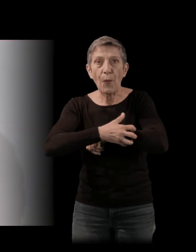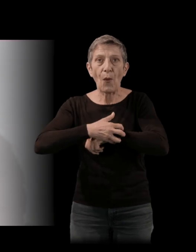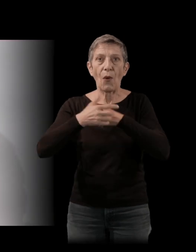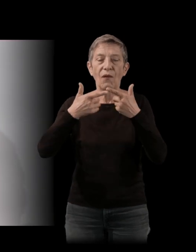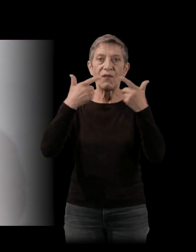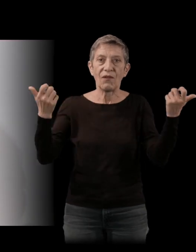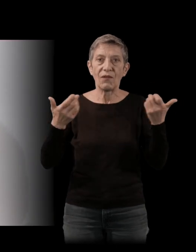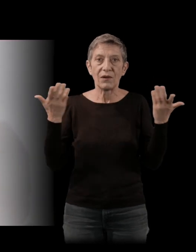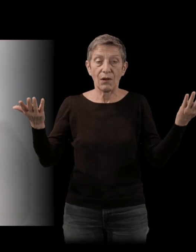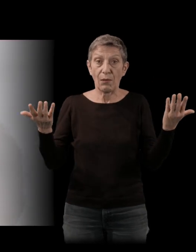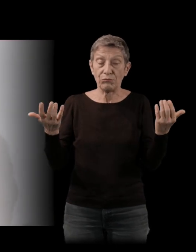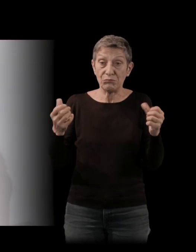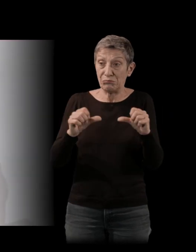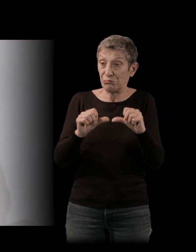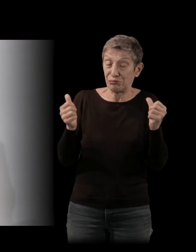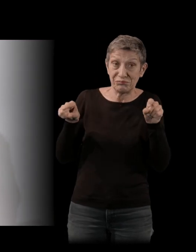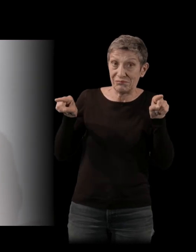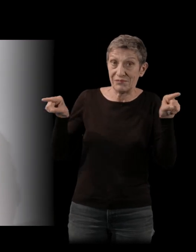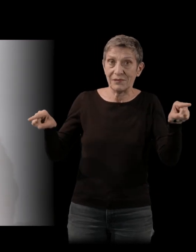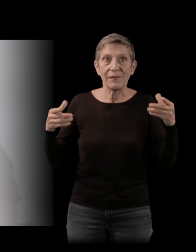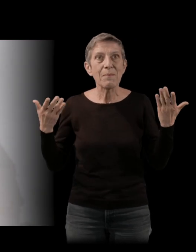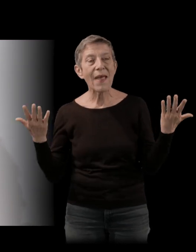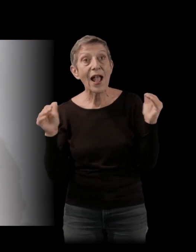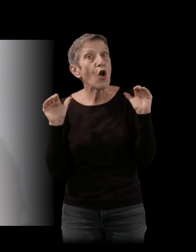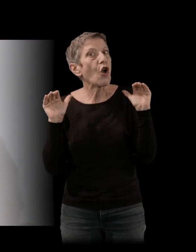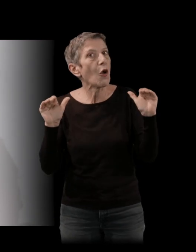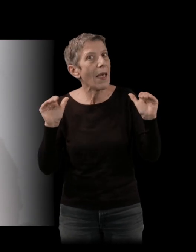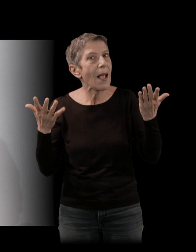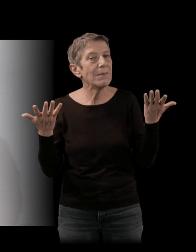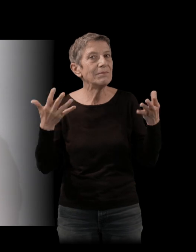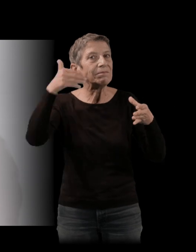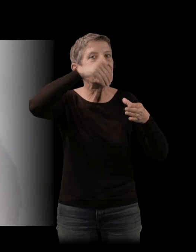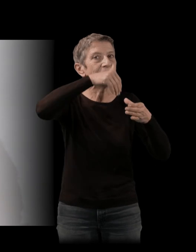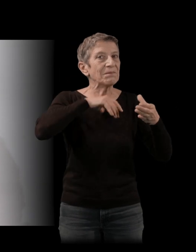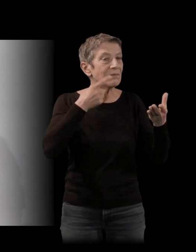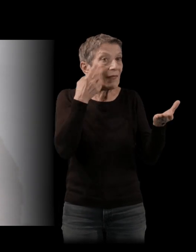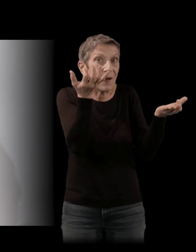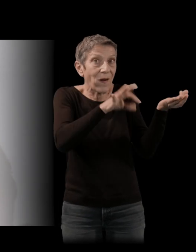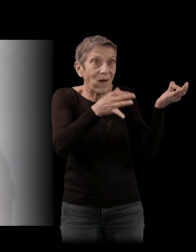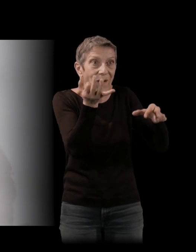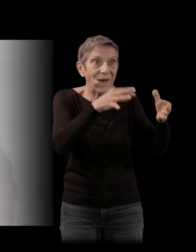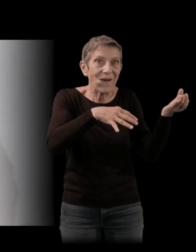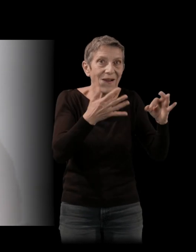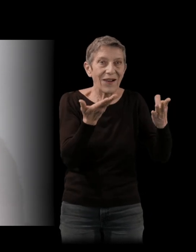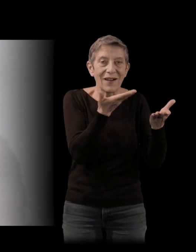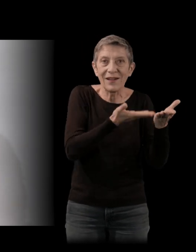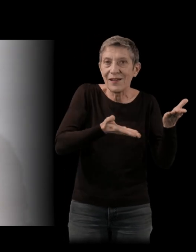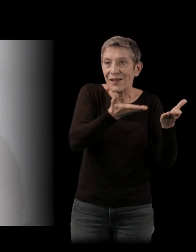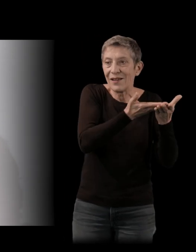déconnecté de ça. Et en même temps, il y une certaine part de créativité qu'on retrouve dans la Nouvelle Vague.